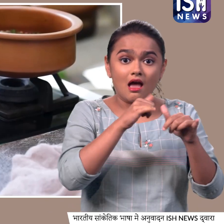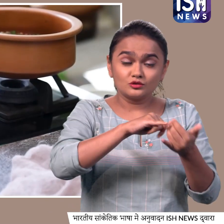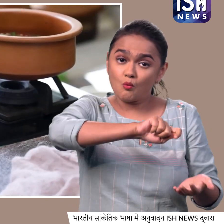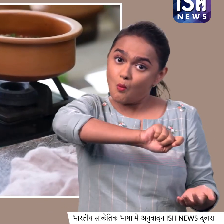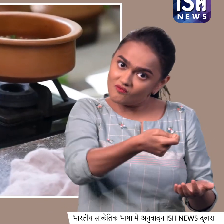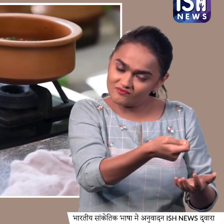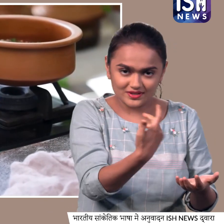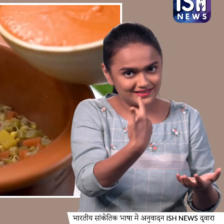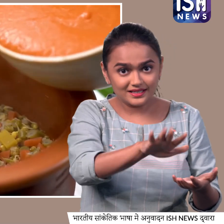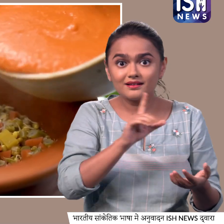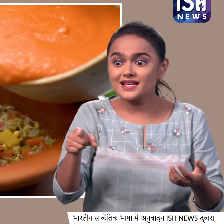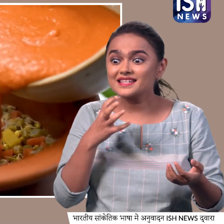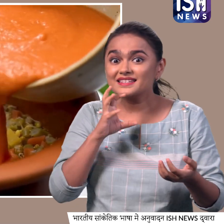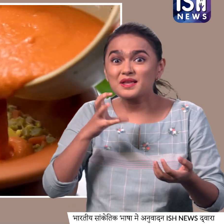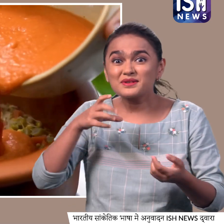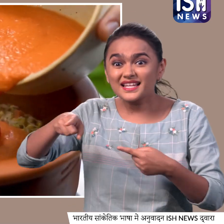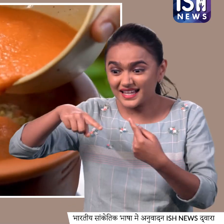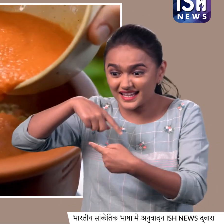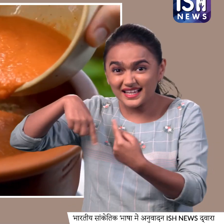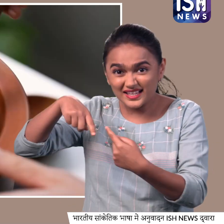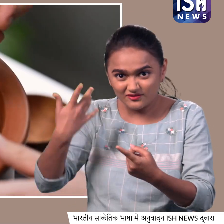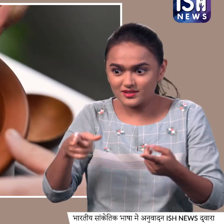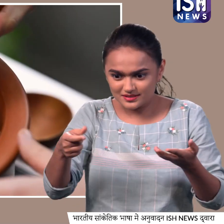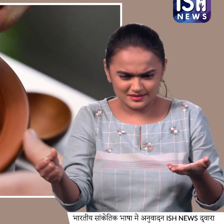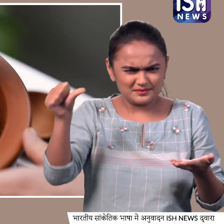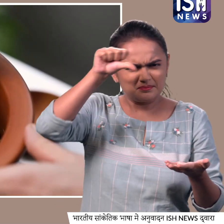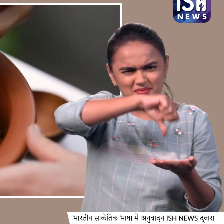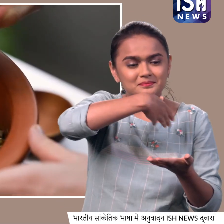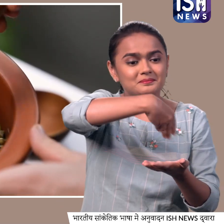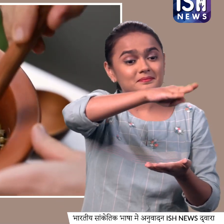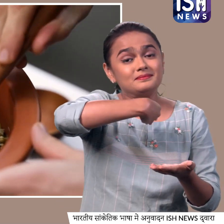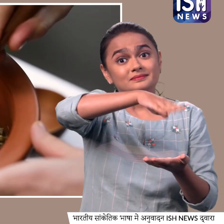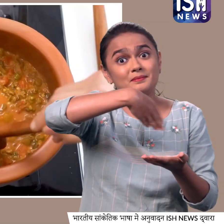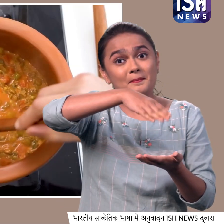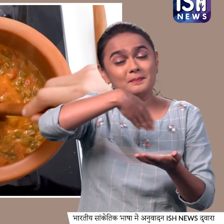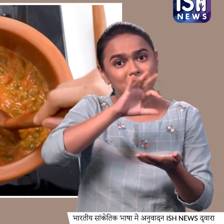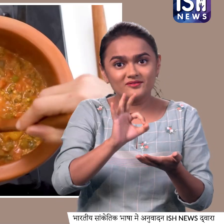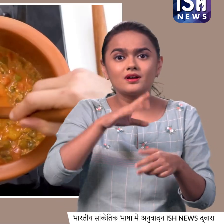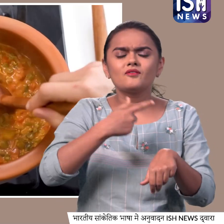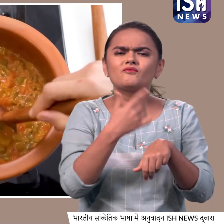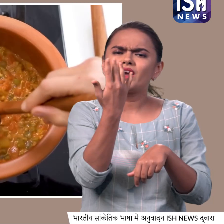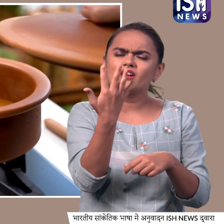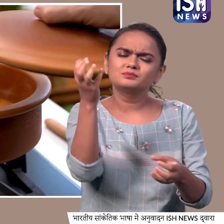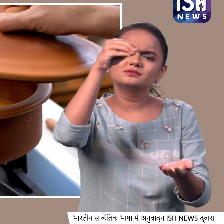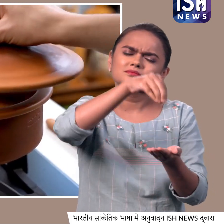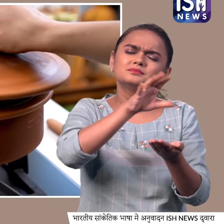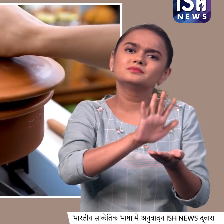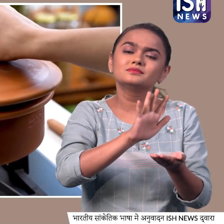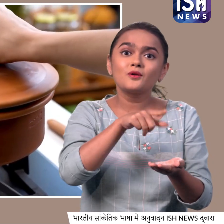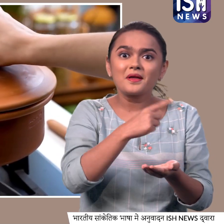कर दे और इसमें ये टमाटर की ग्रेवी डाल कर अच्छे से मला लें, और पांच मिनिट के लिए ढग दे ताकि सारे